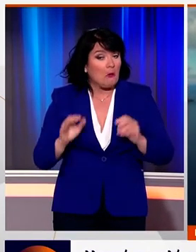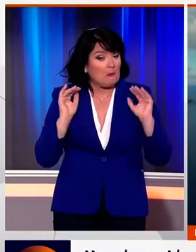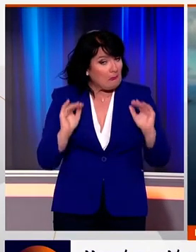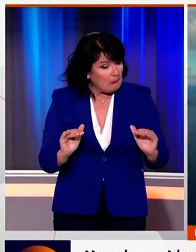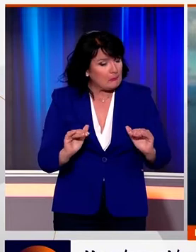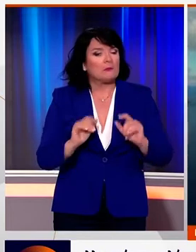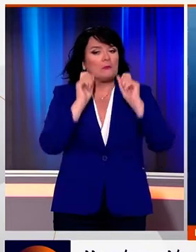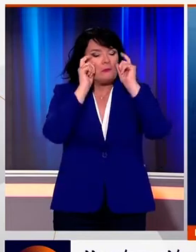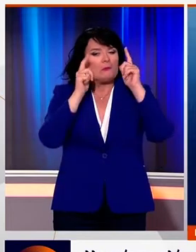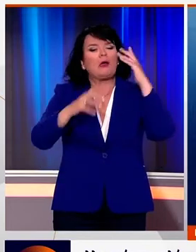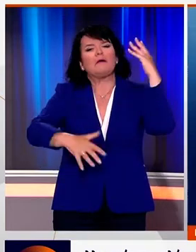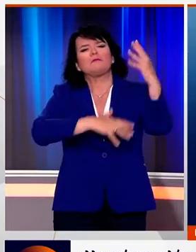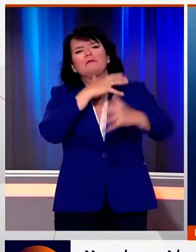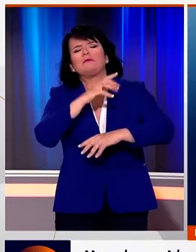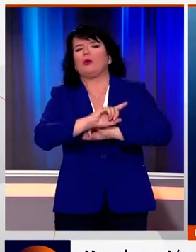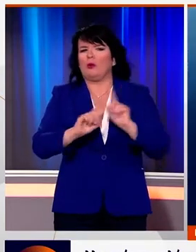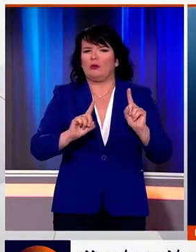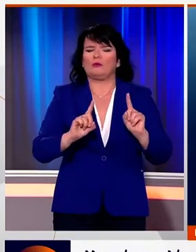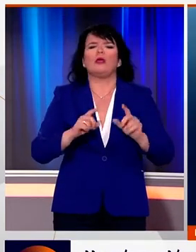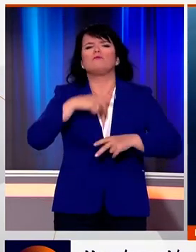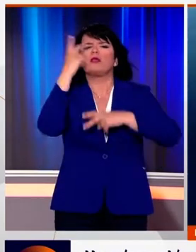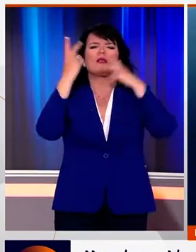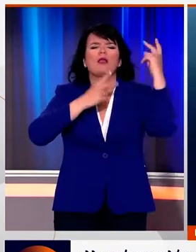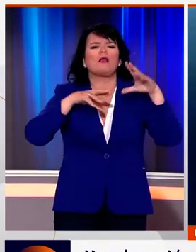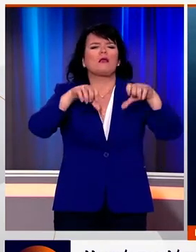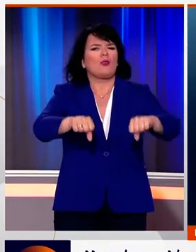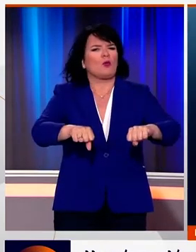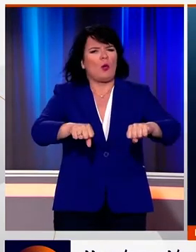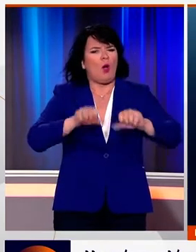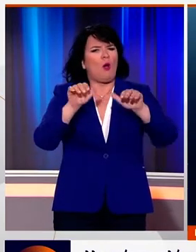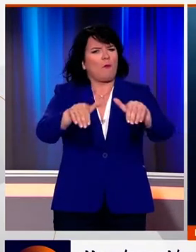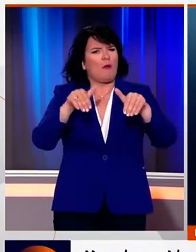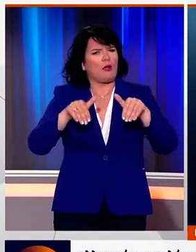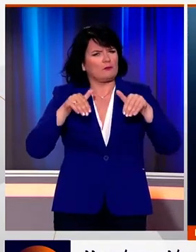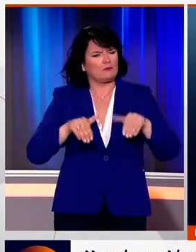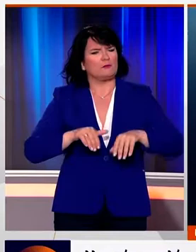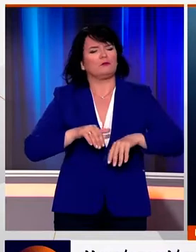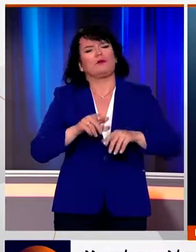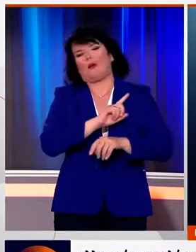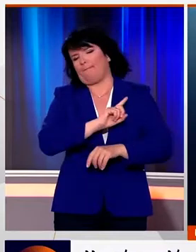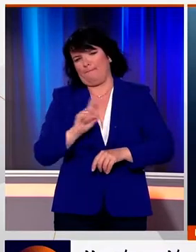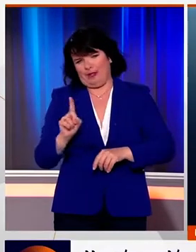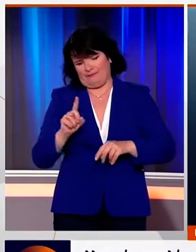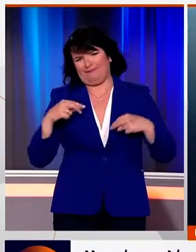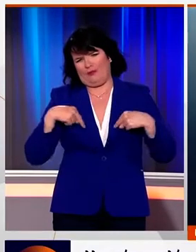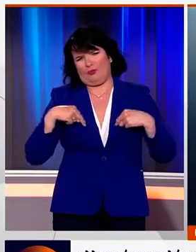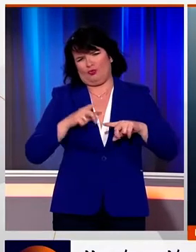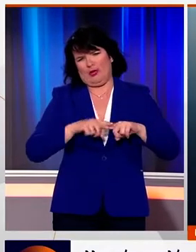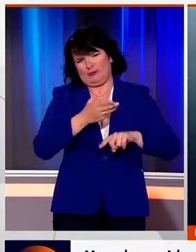Δεν θέλουμε εντάσεις αλλά δεν υποχωρούμε στα κυριαρχικά μας δικαιώματα διεμείνησε ο Ευάγγελος Αποστολάκης.